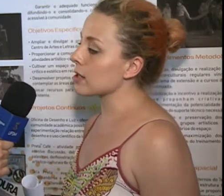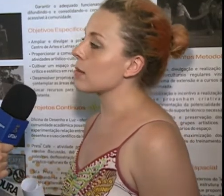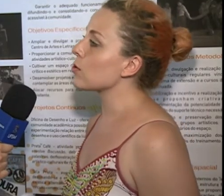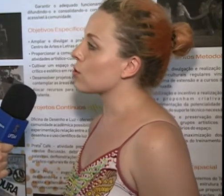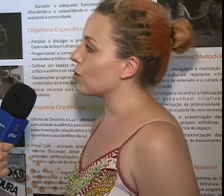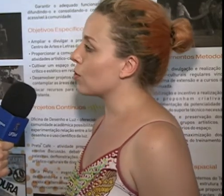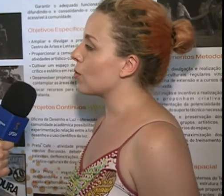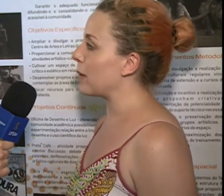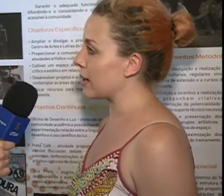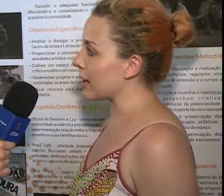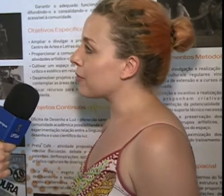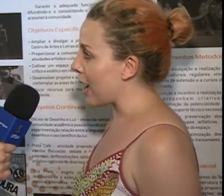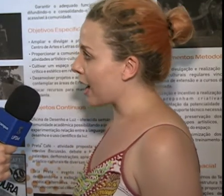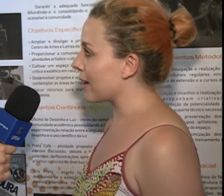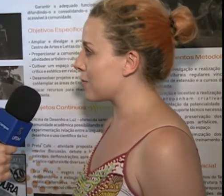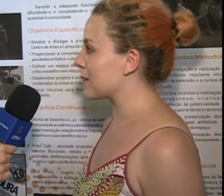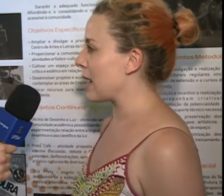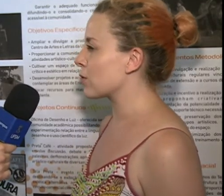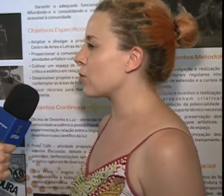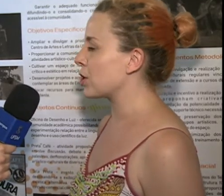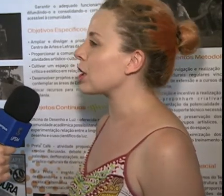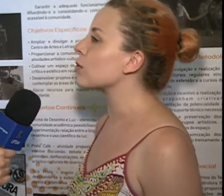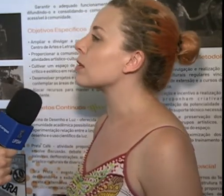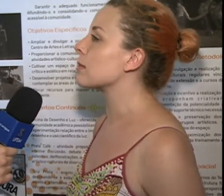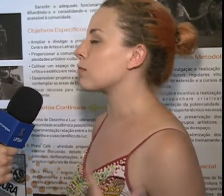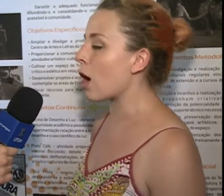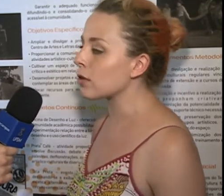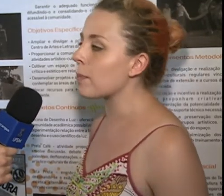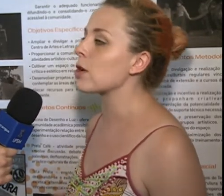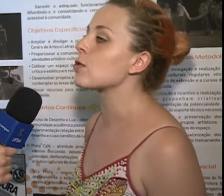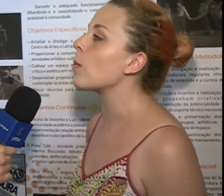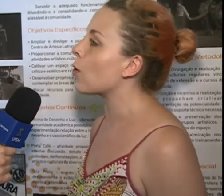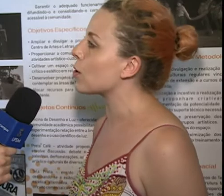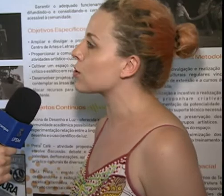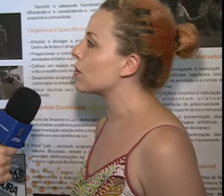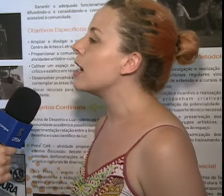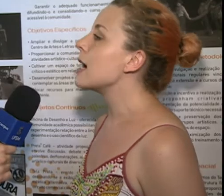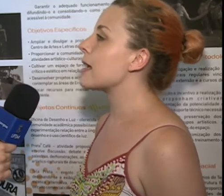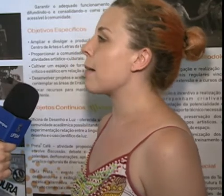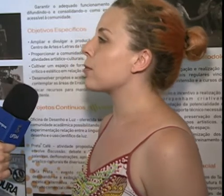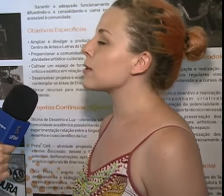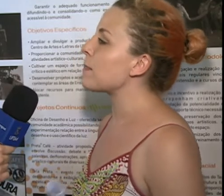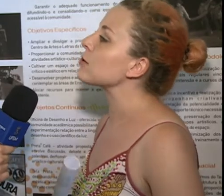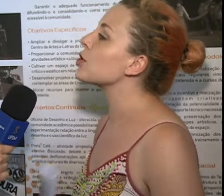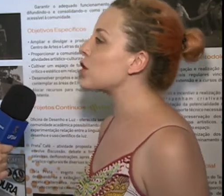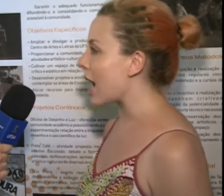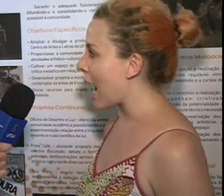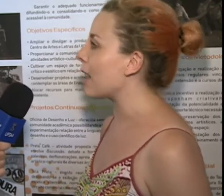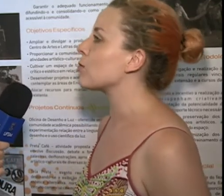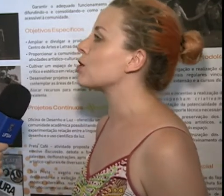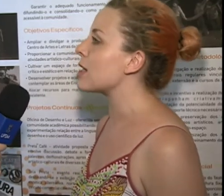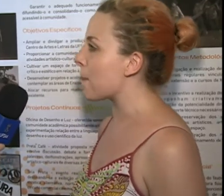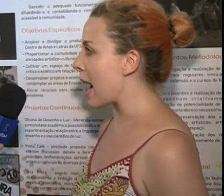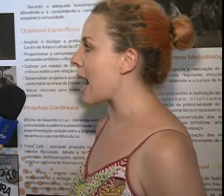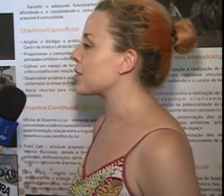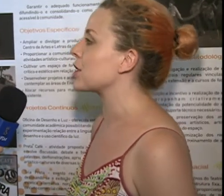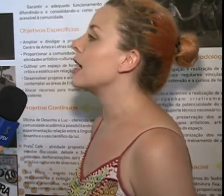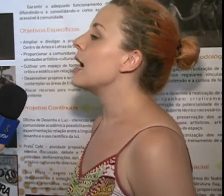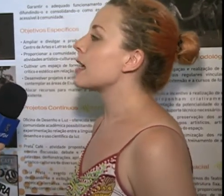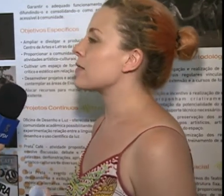temos o Preta Café, que é um espaço curtinho, logo depois do almoço, que é para um espaço de diálogo, de debate, que às